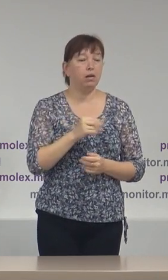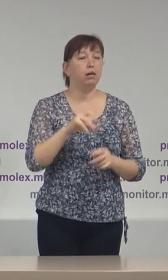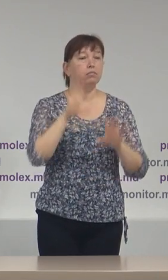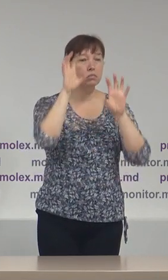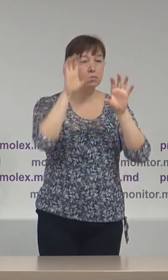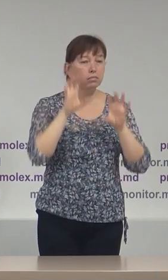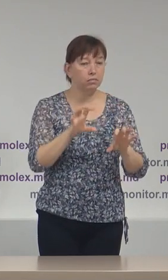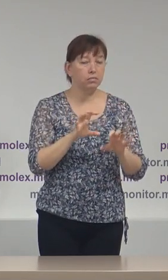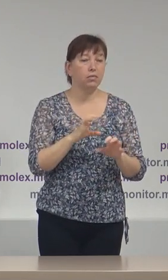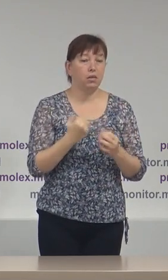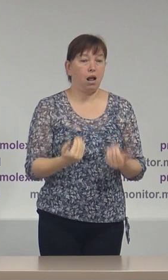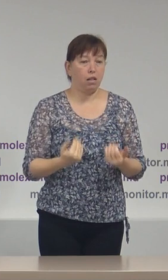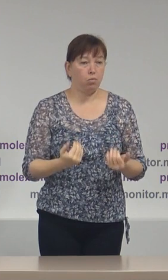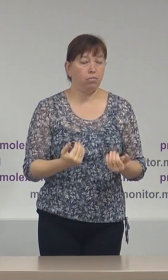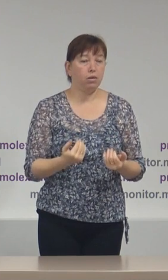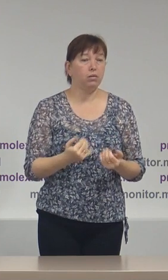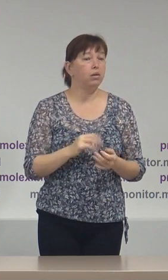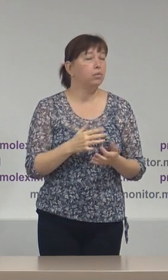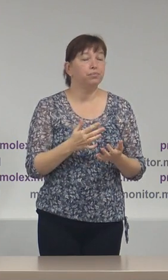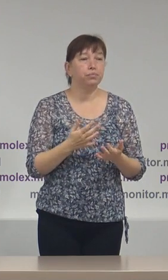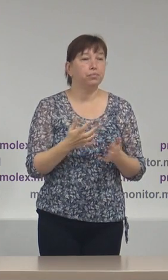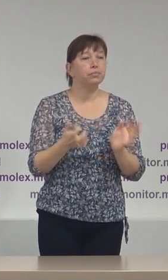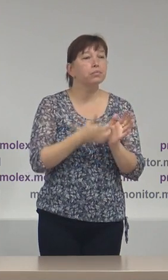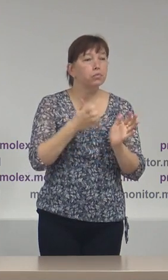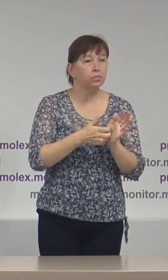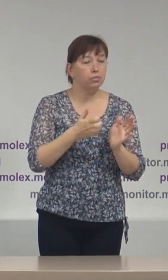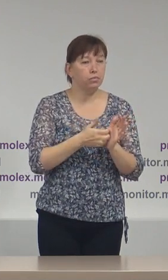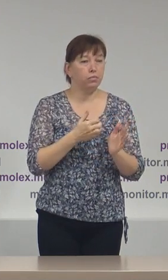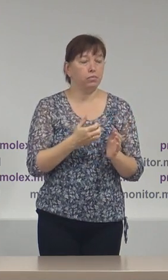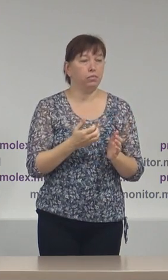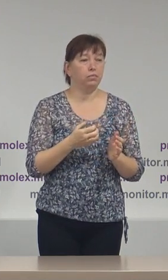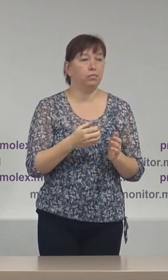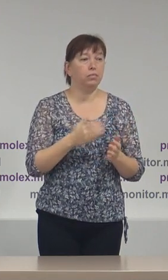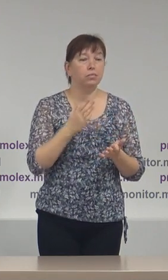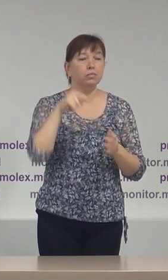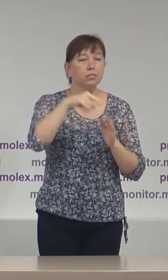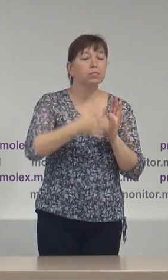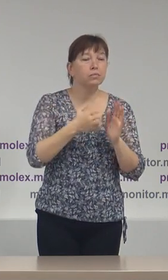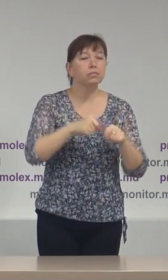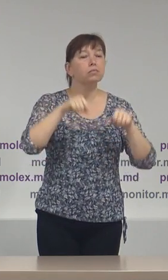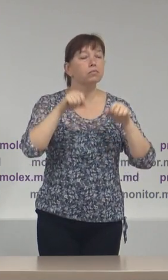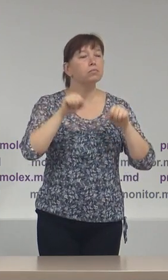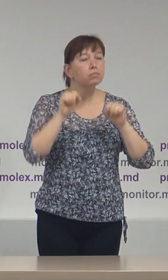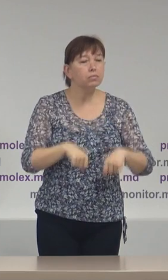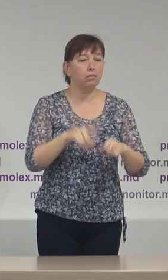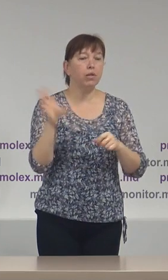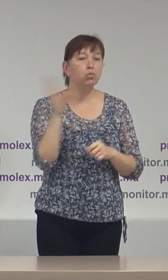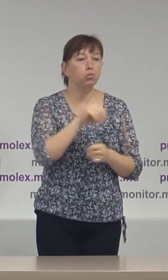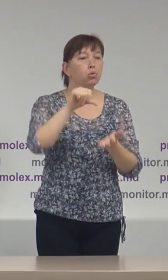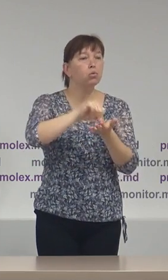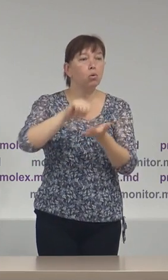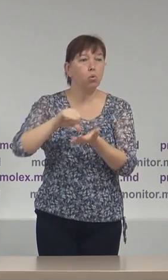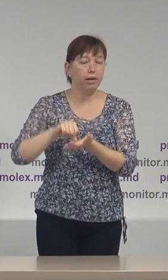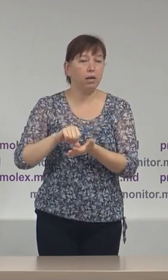legal, la momentul de față, nu oferă o posibilitate de o competiție corectă pentru toți concurenții